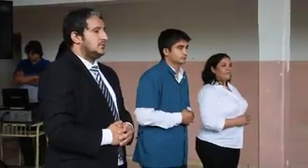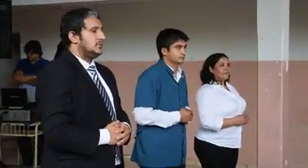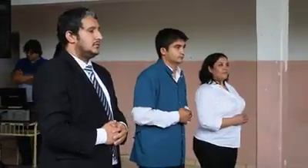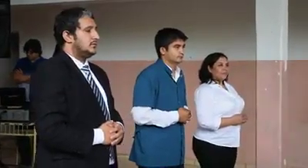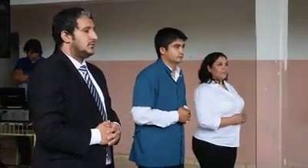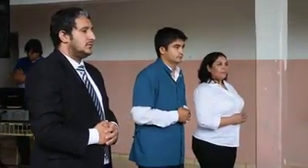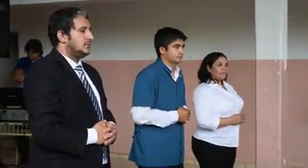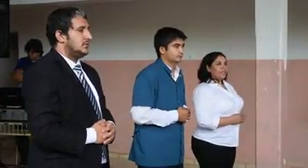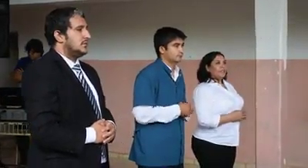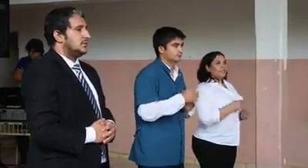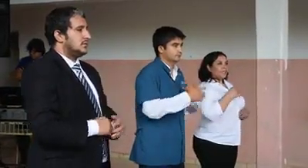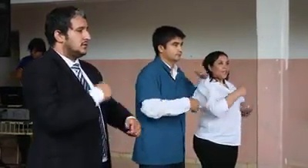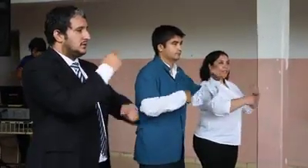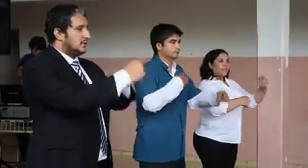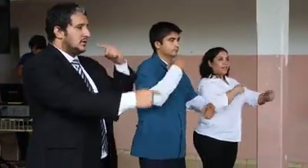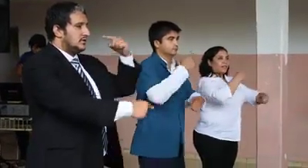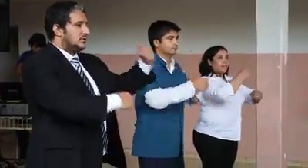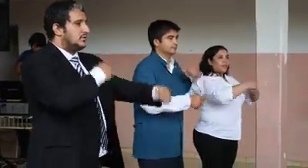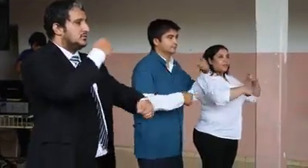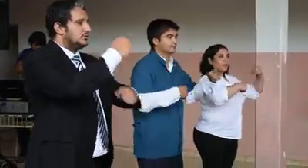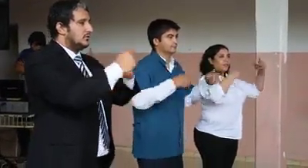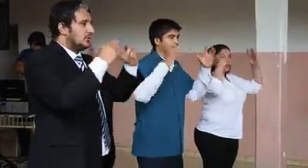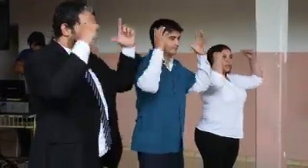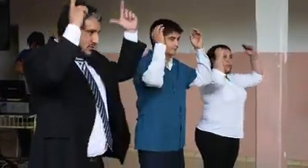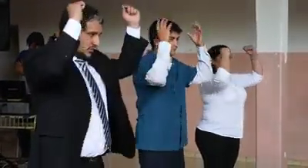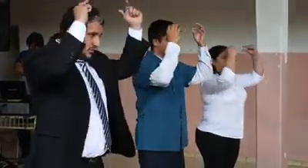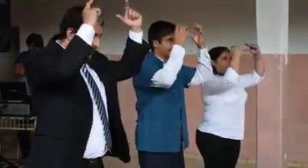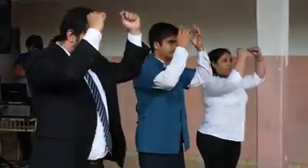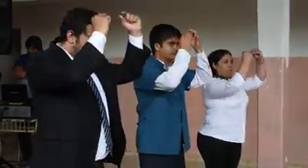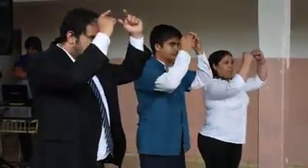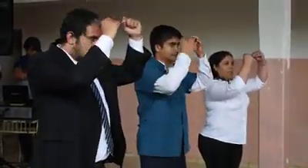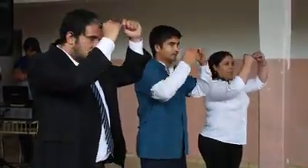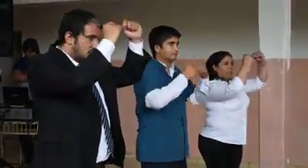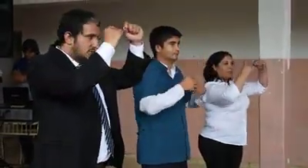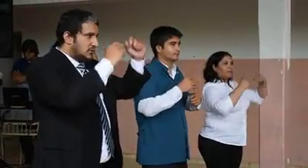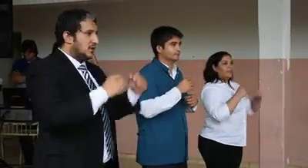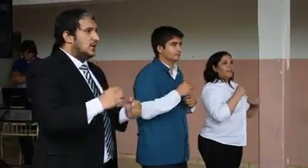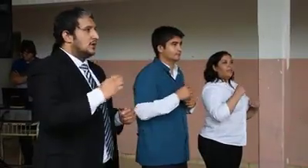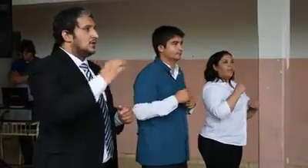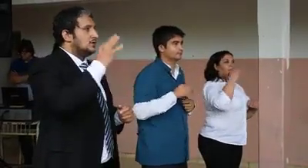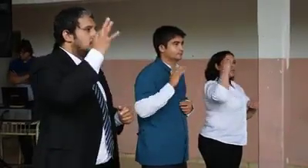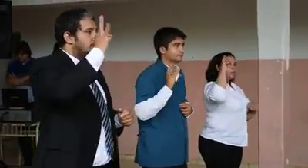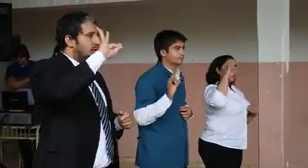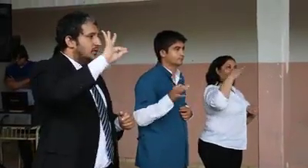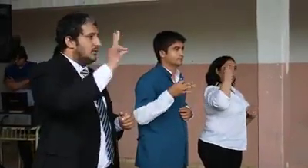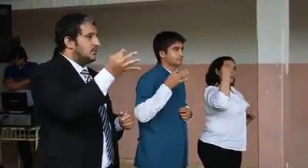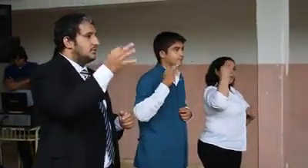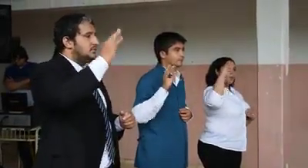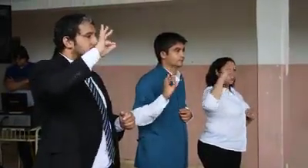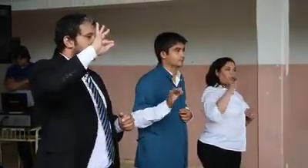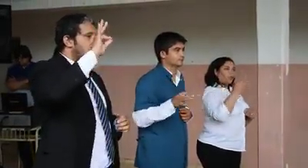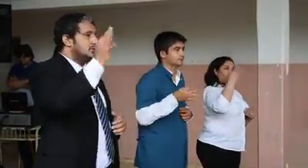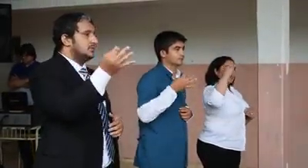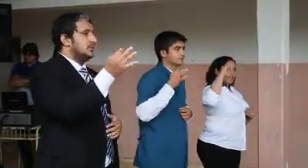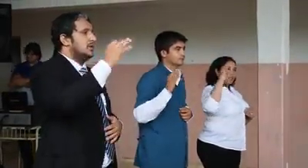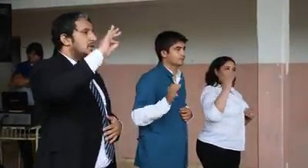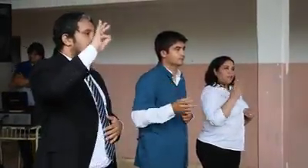Si atendemos nuestros reyes, que subimos conseguir,